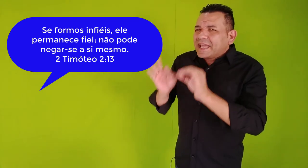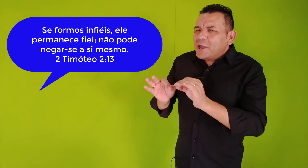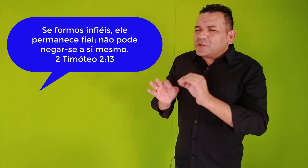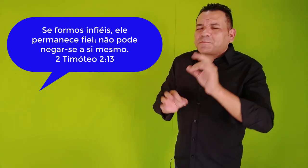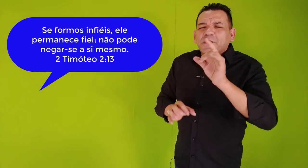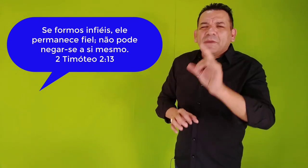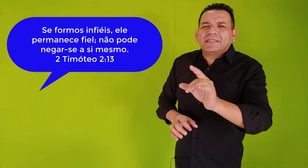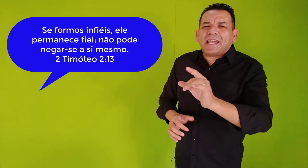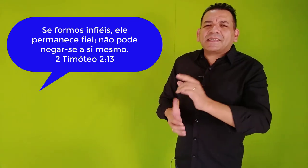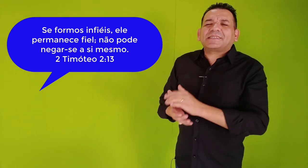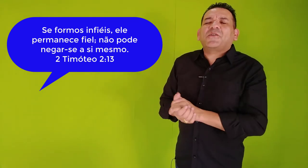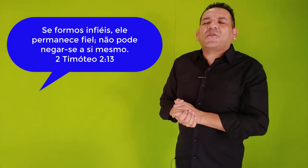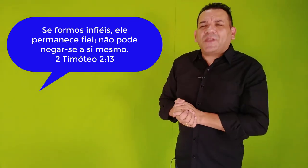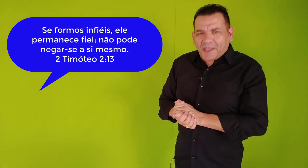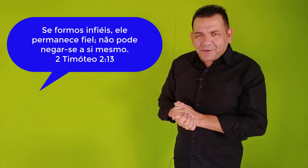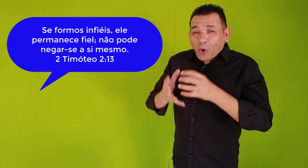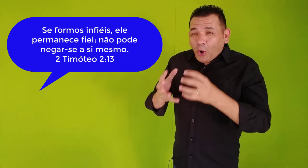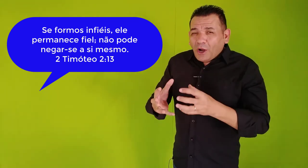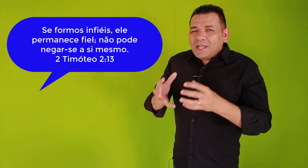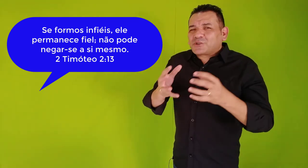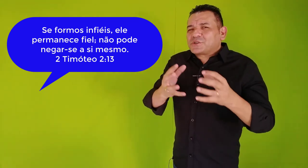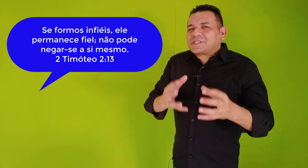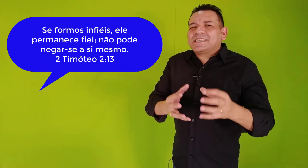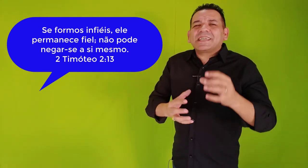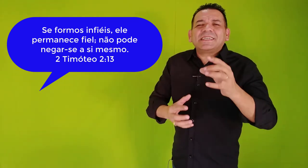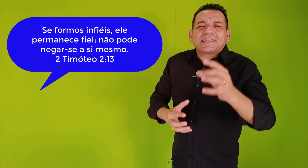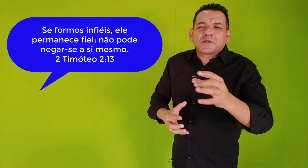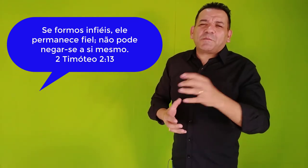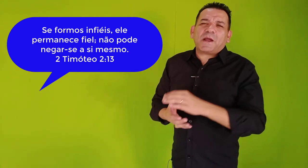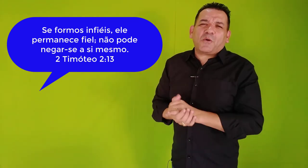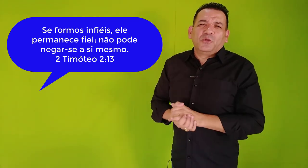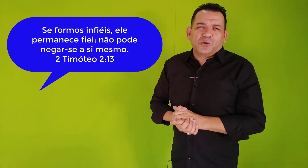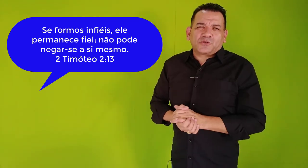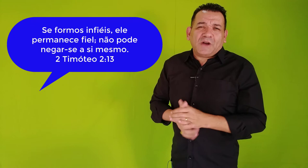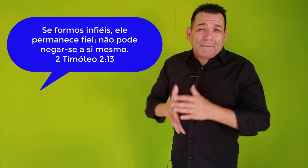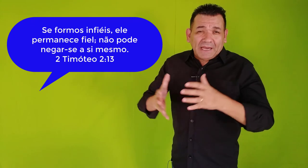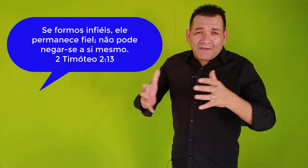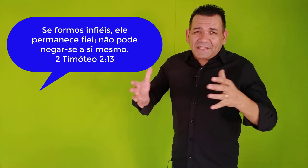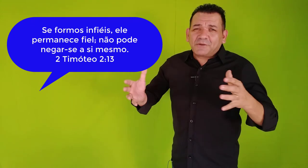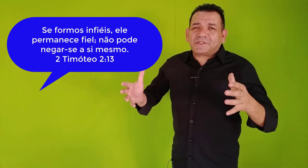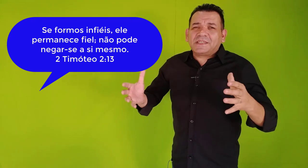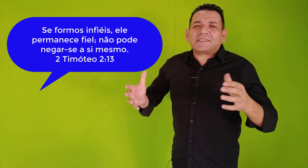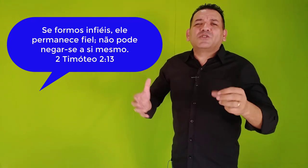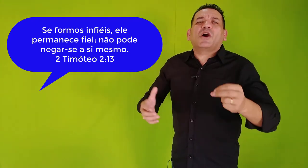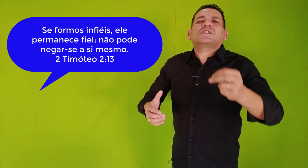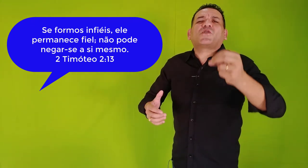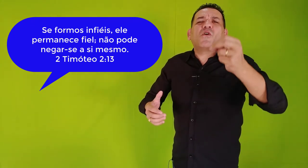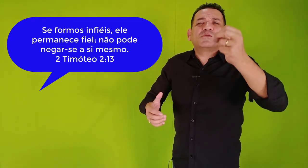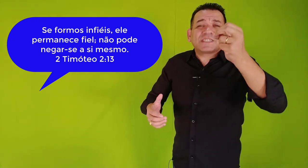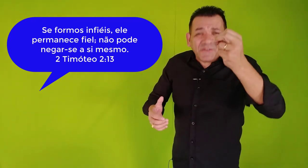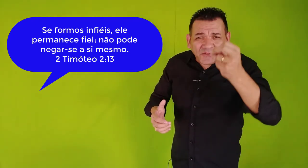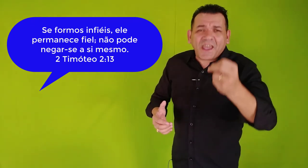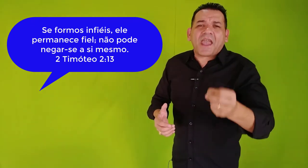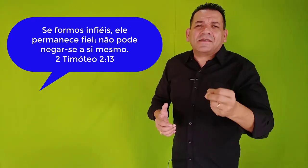Deus permanece fiel. Olhe a justiça de Deus para conosco. A palavra de Deus diz, se nós formos infiéis,